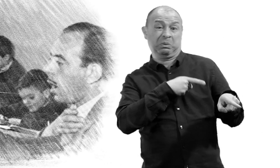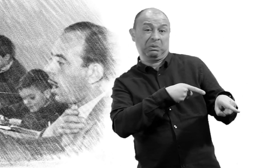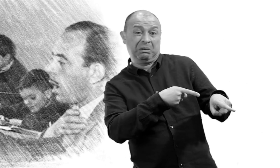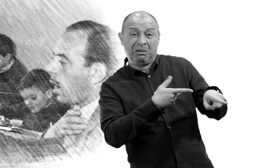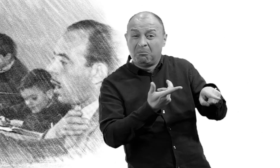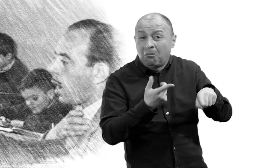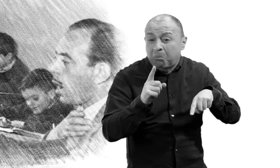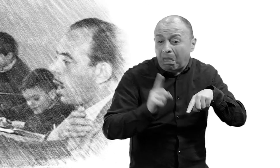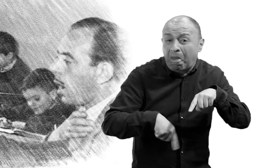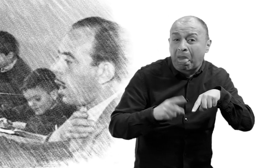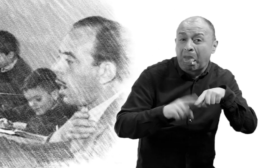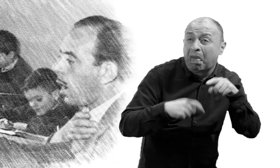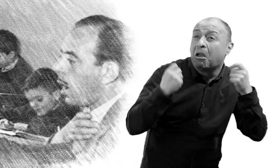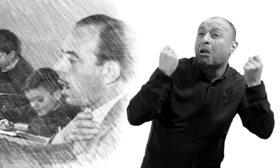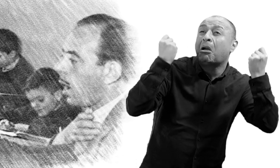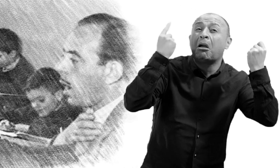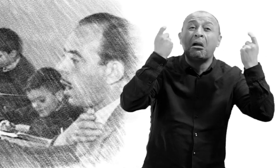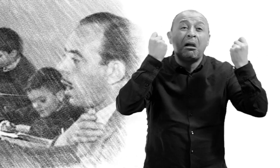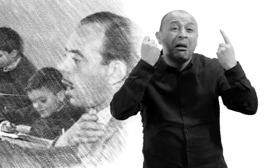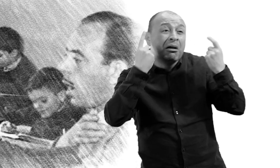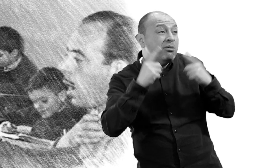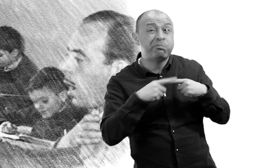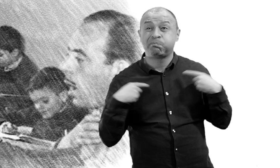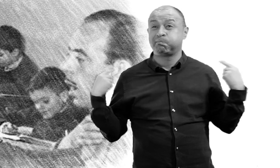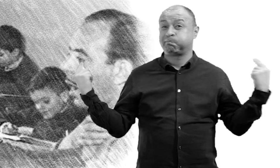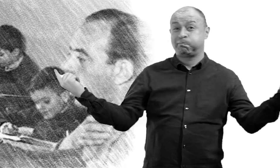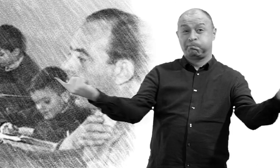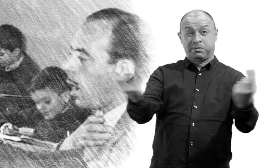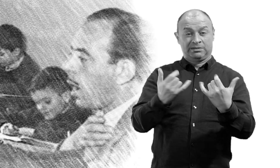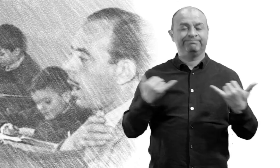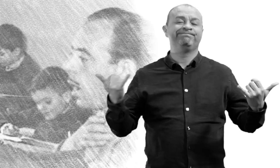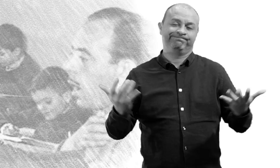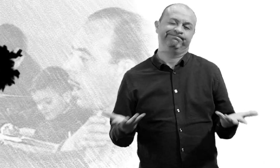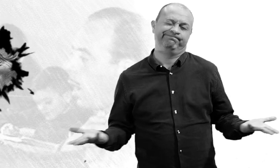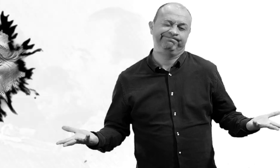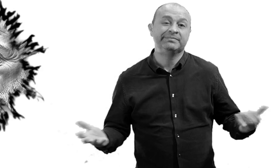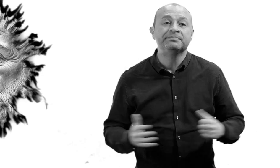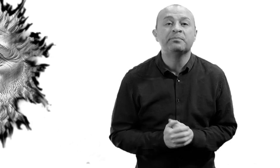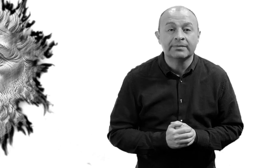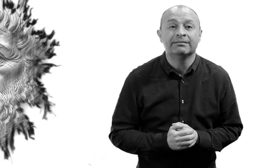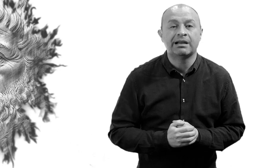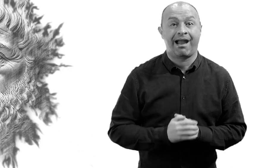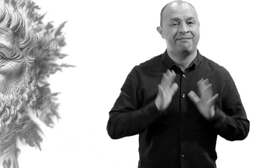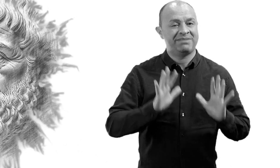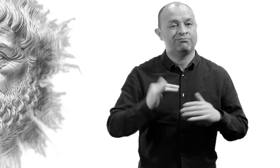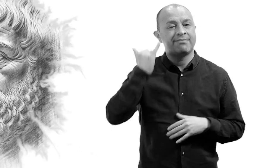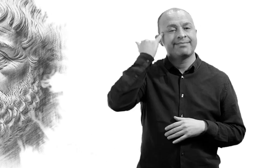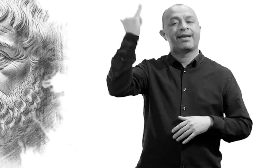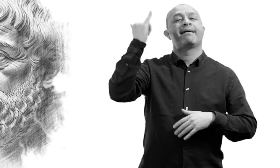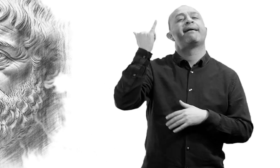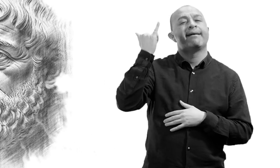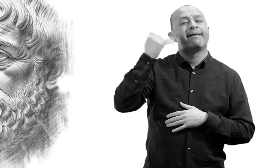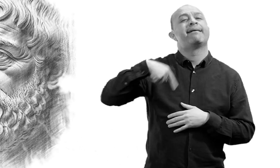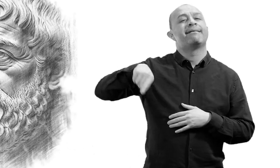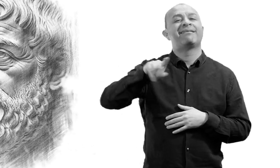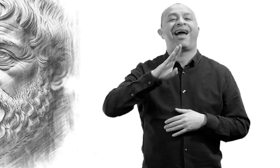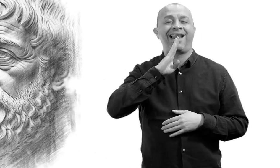incapacidad de comprender lo que sucede en el entorno. A raíz de las ideas que circulaban por ahí, como la de